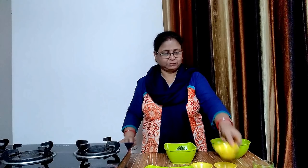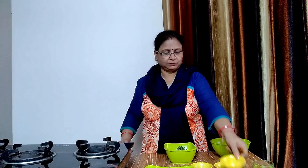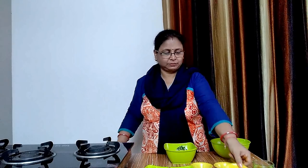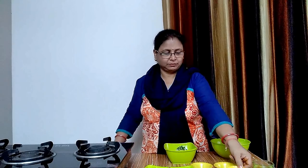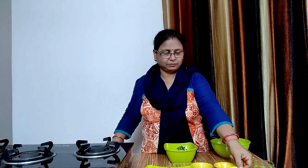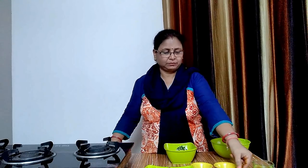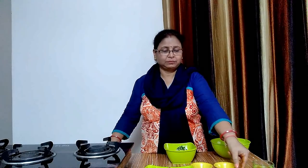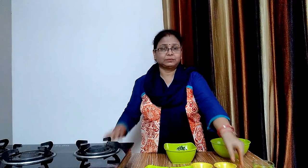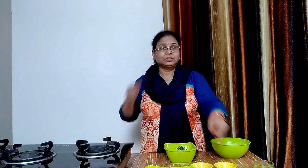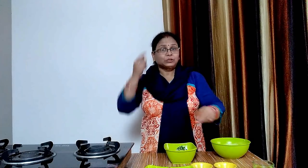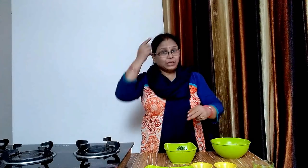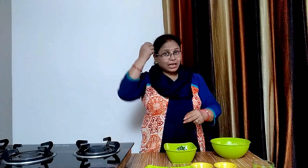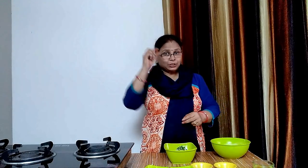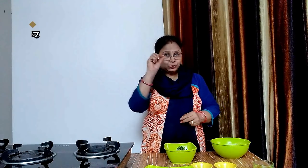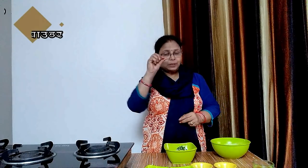एक चमच काली मिर्च पाउजर